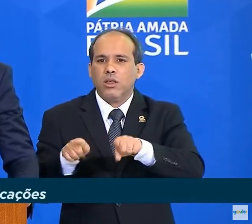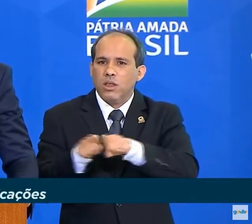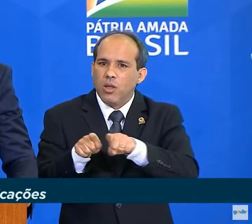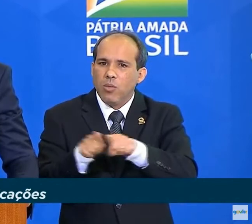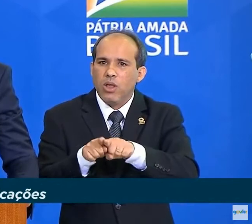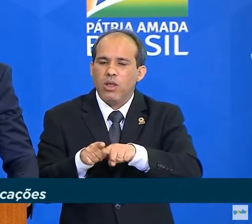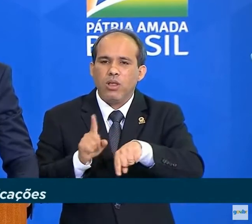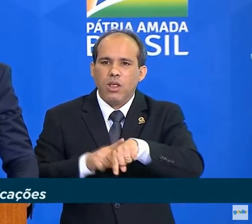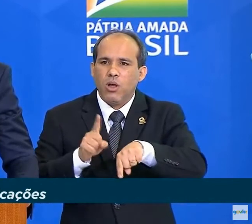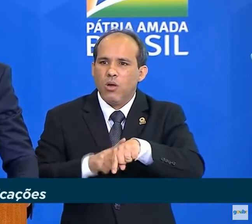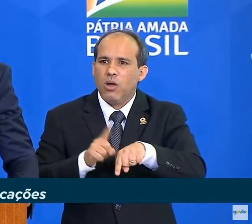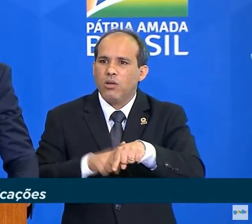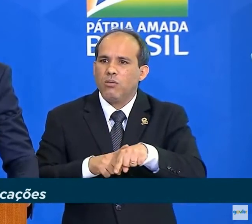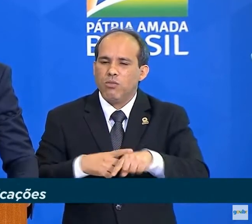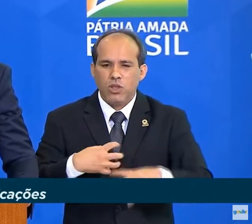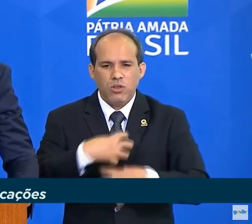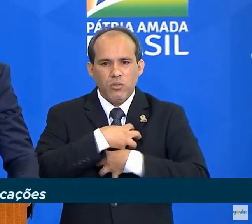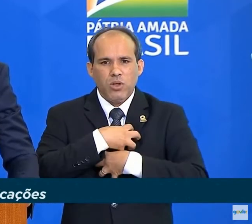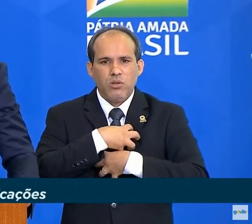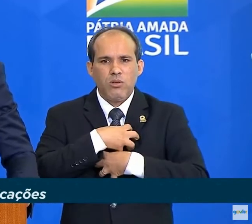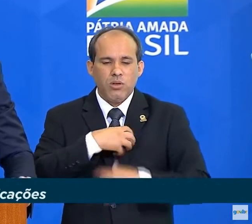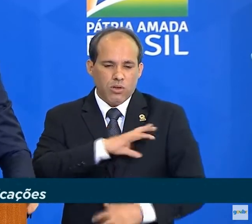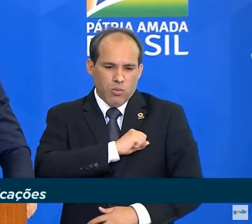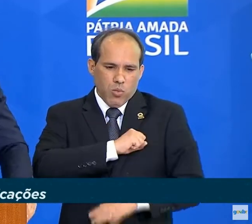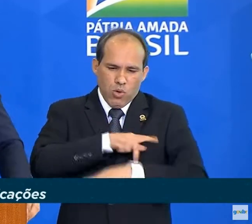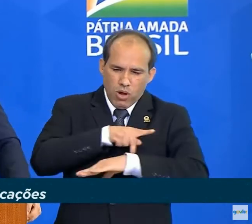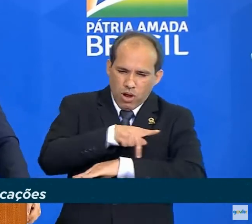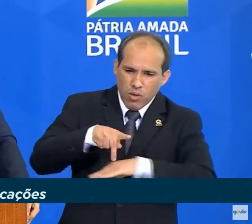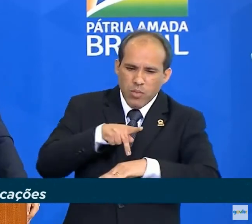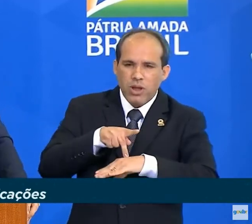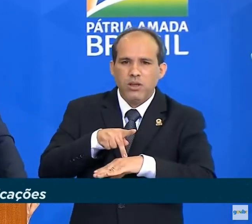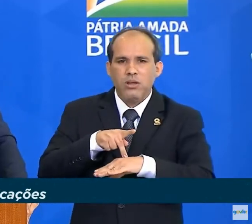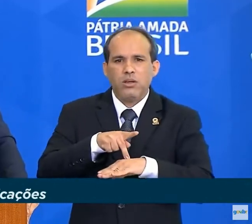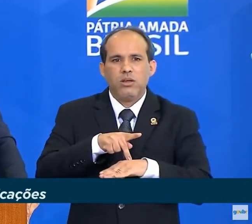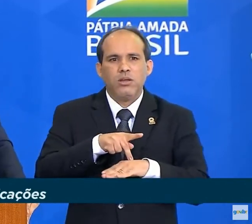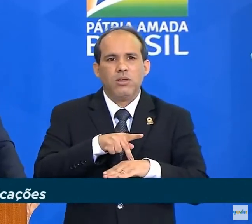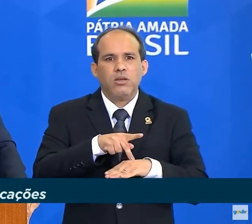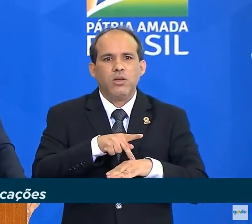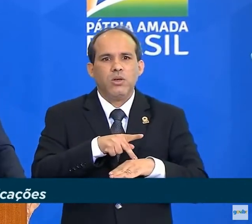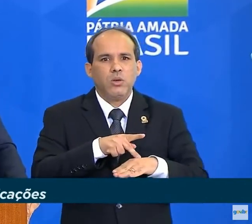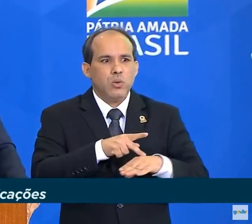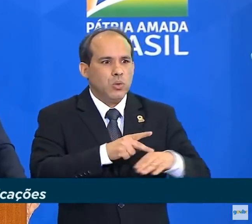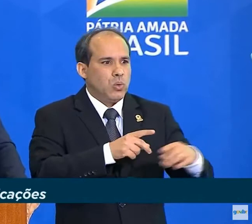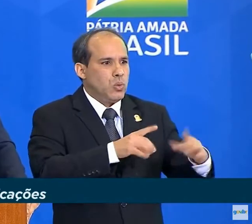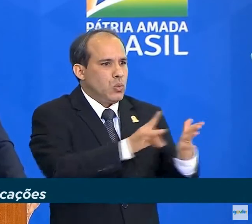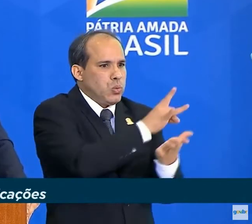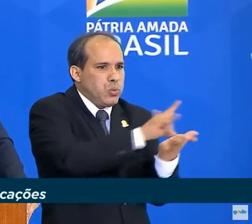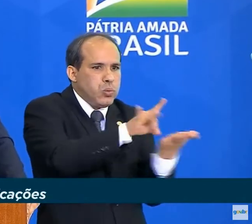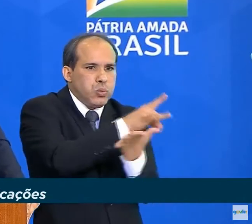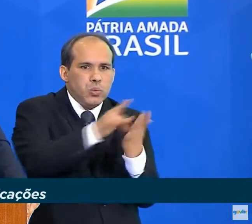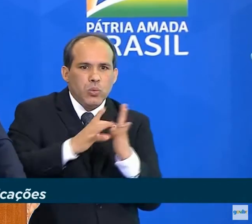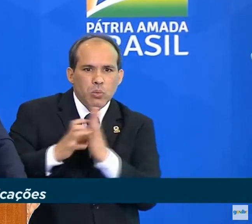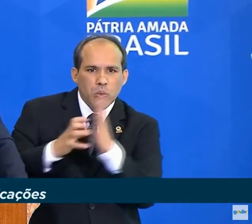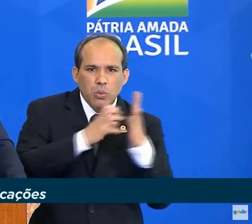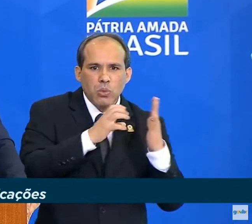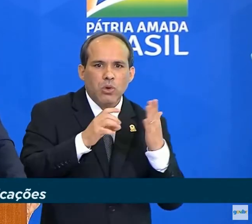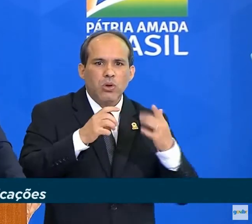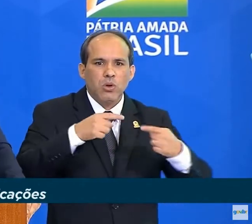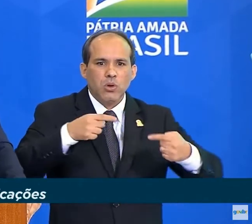armistício patriótico e deixarmos a arena eleitoral para 2022.